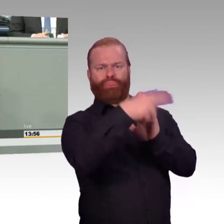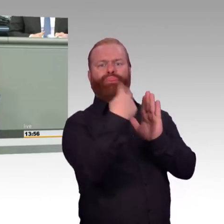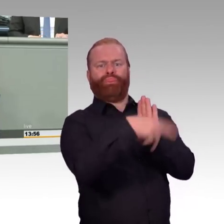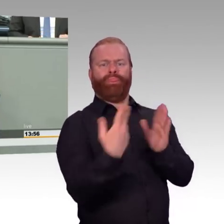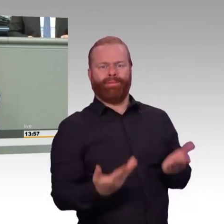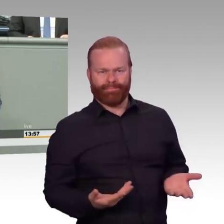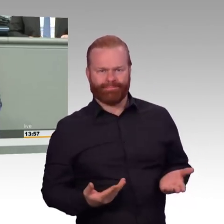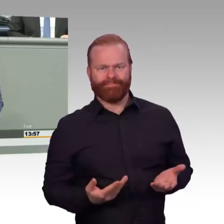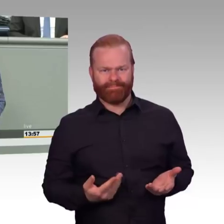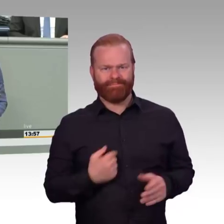Klimakrise.